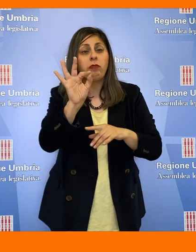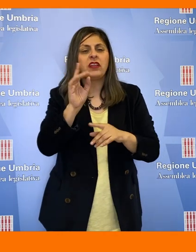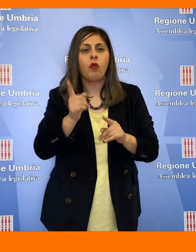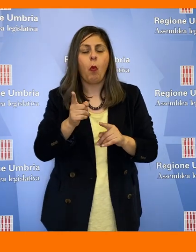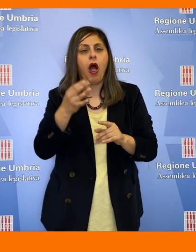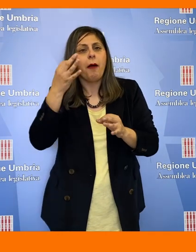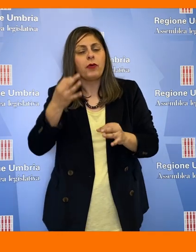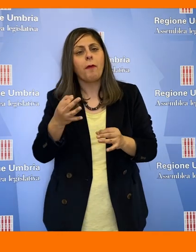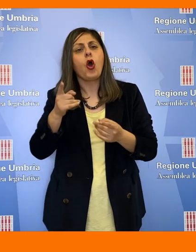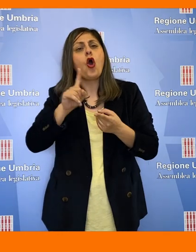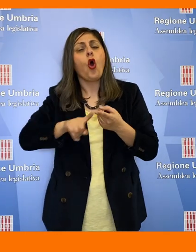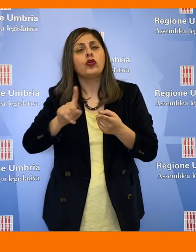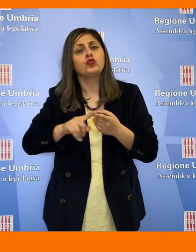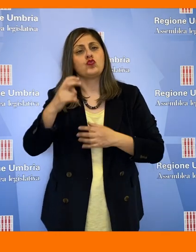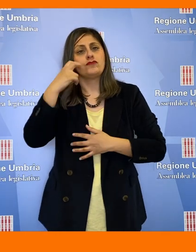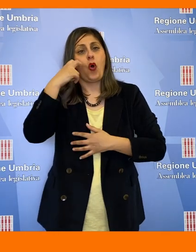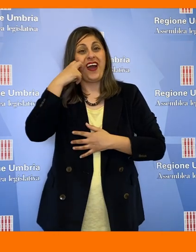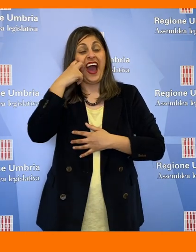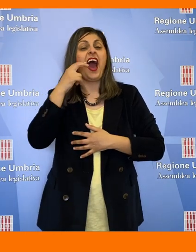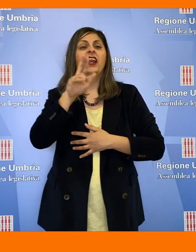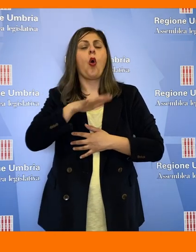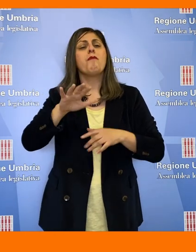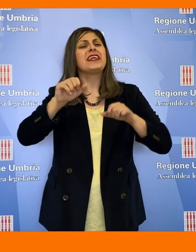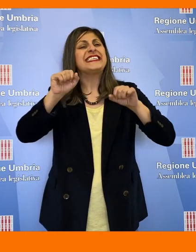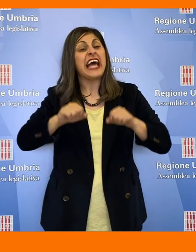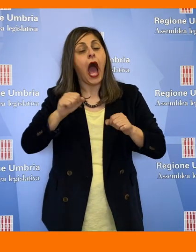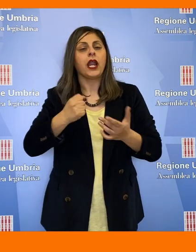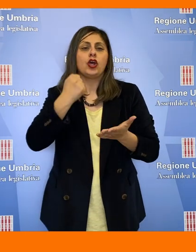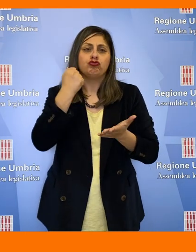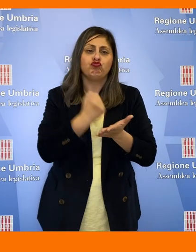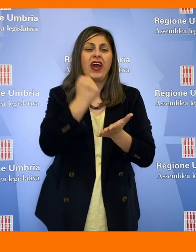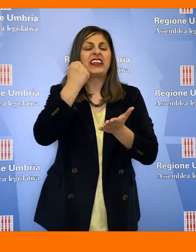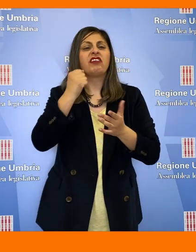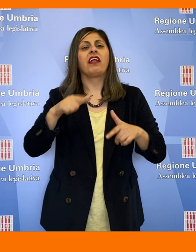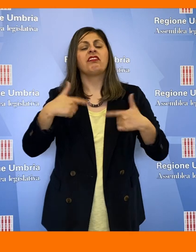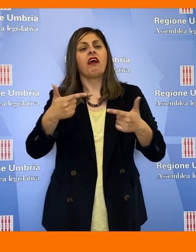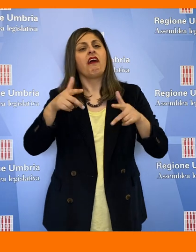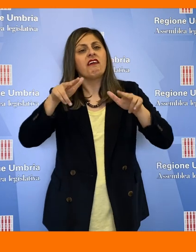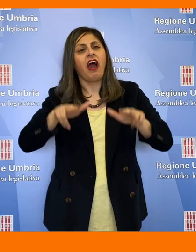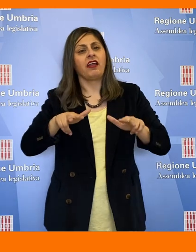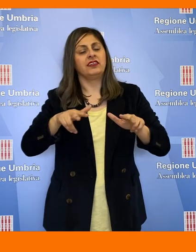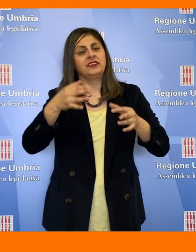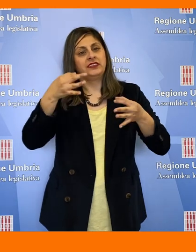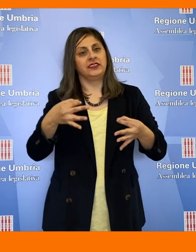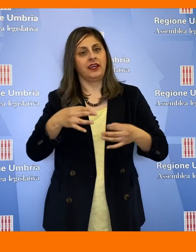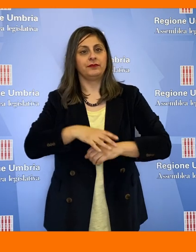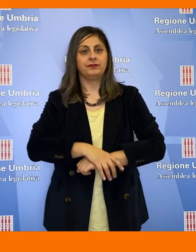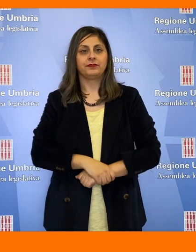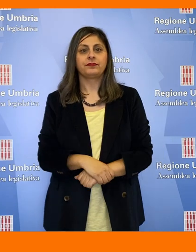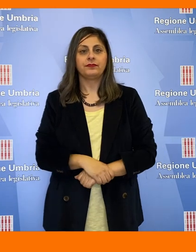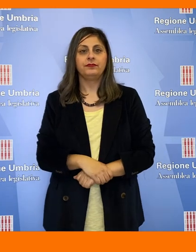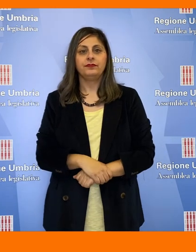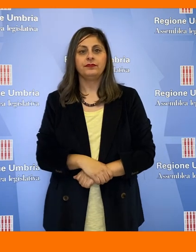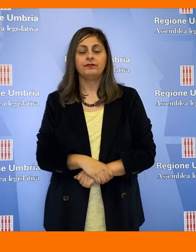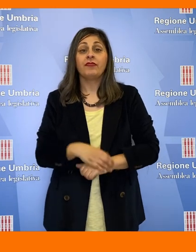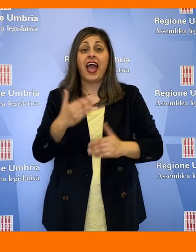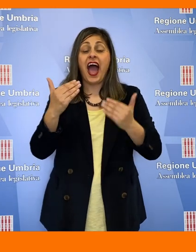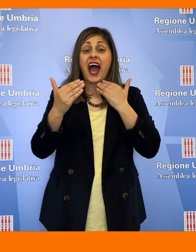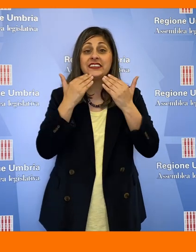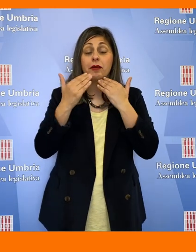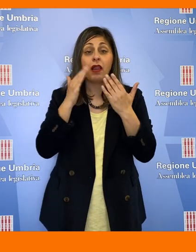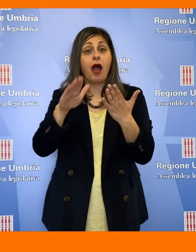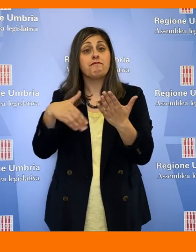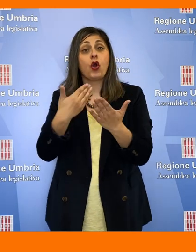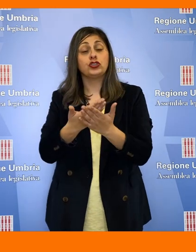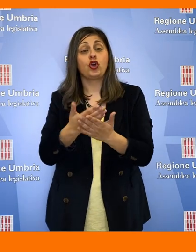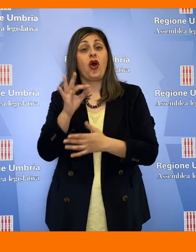promosso il consumo delle carni umbre sane, certificate e garantite. L'Assemblea ha approvato